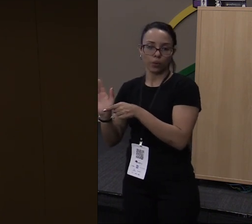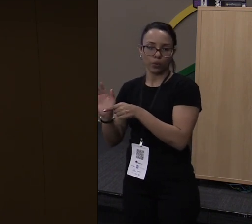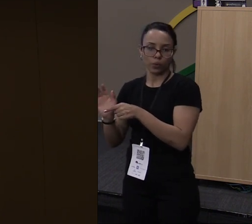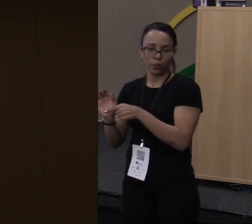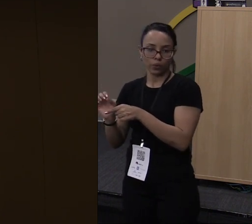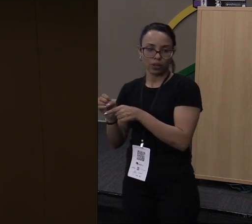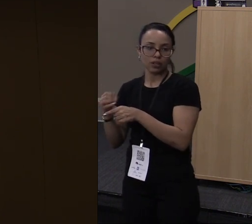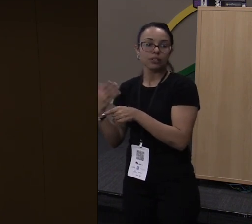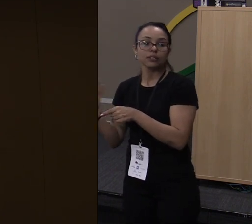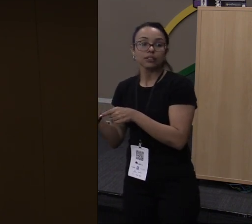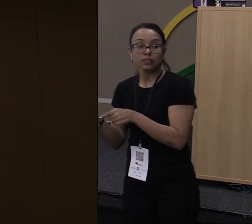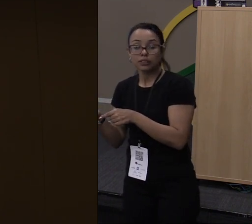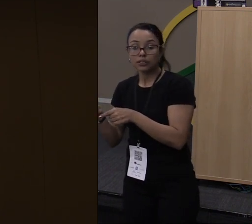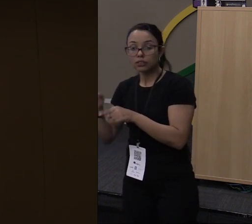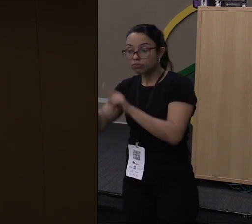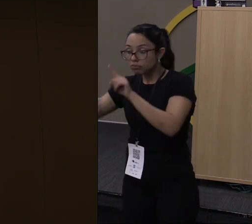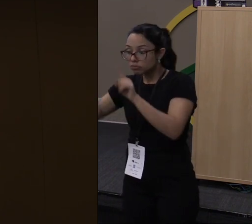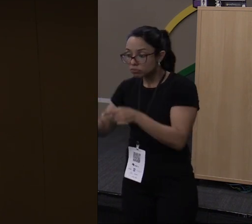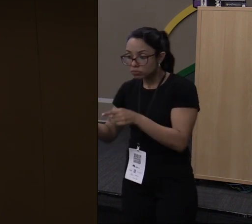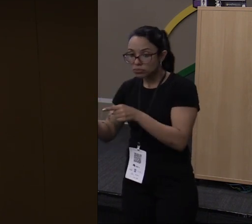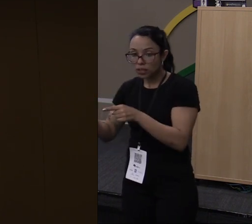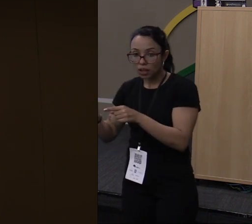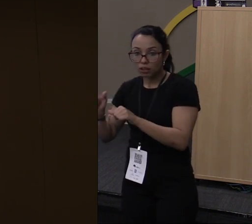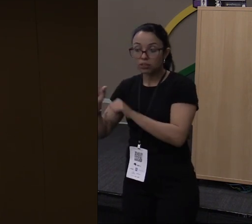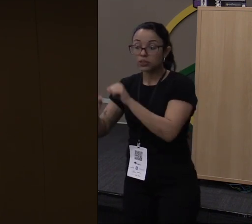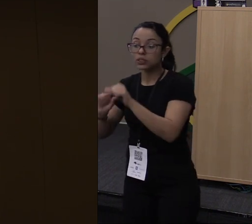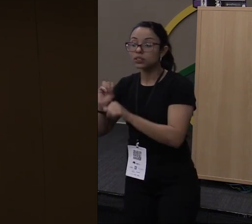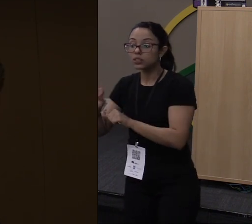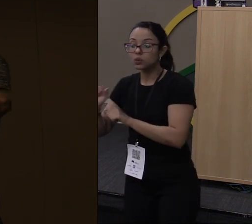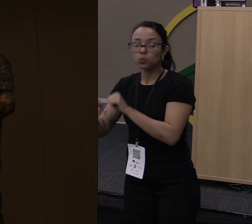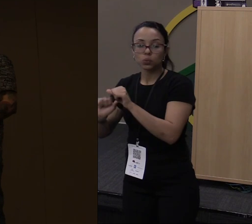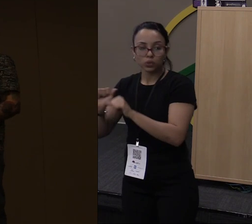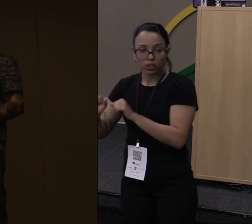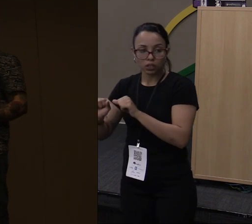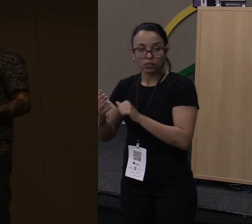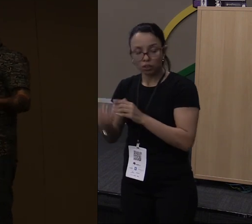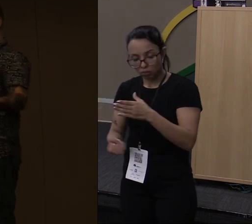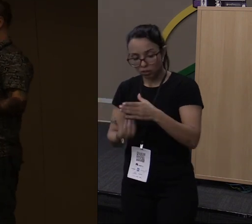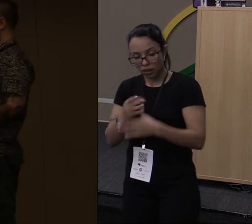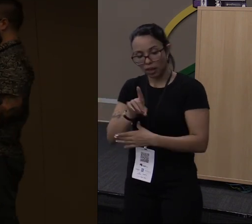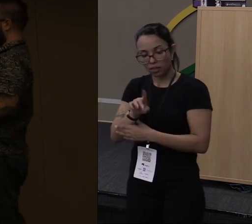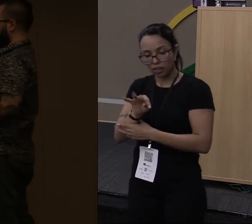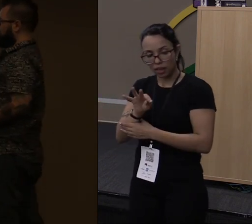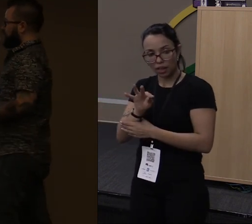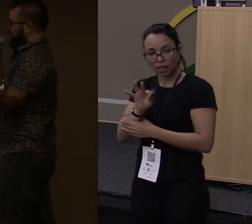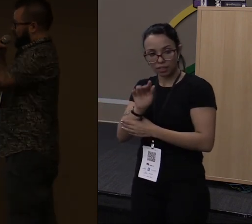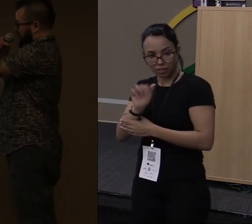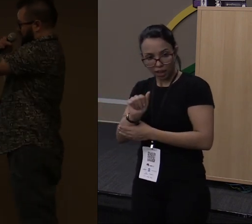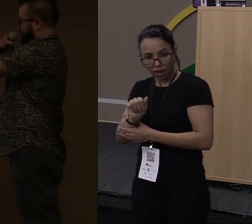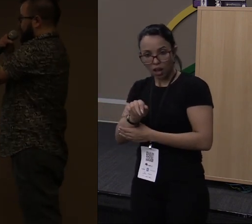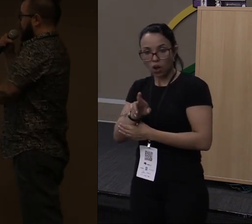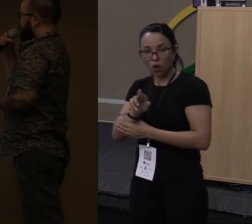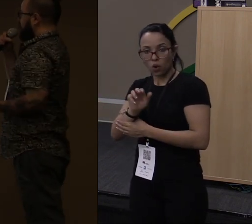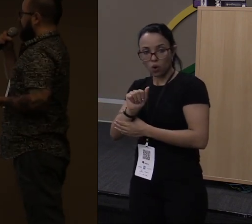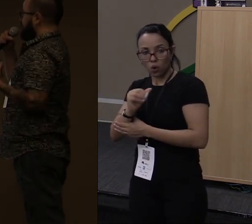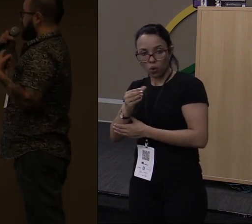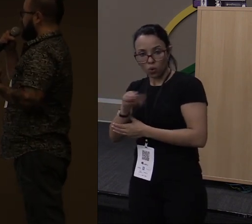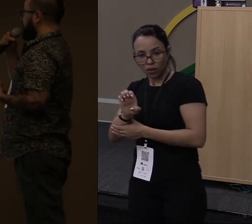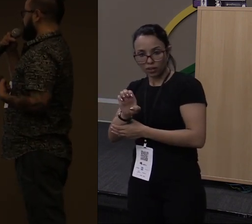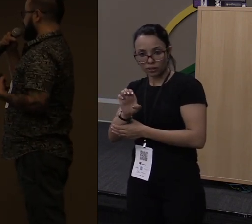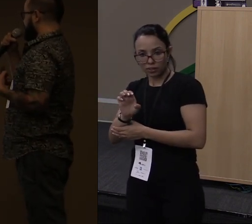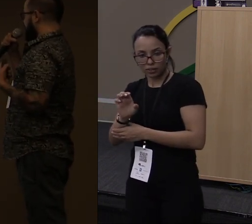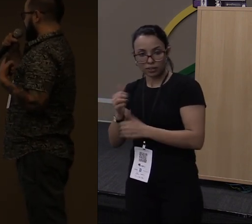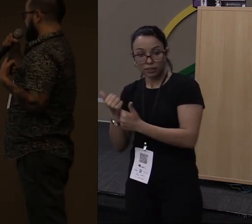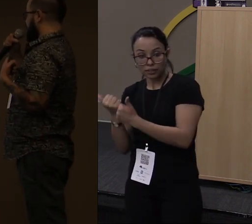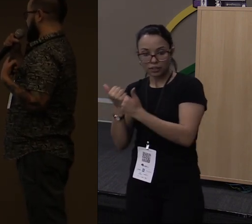eu mudei isso daqui para outra coisa. Então, eu vou criar um Data Race em cima da concorrência.